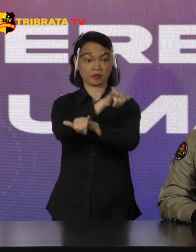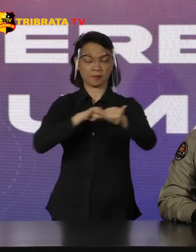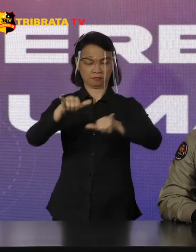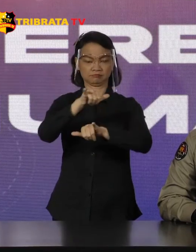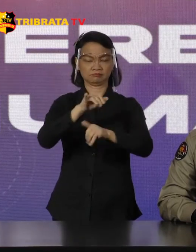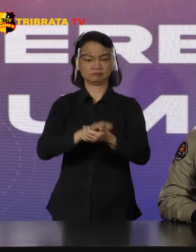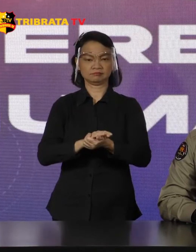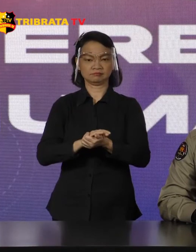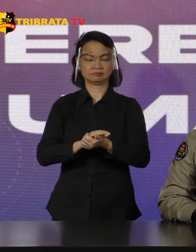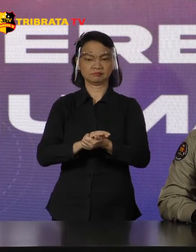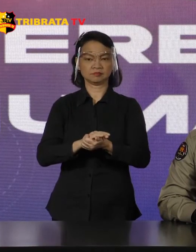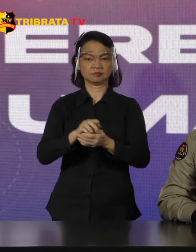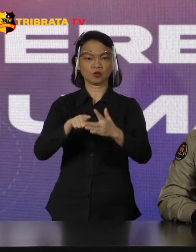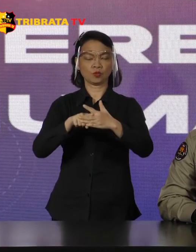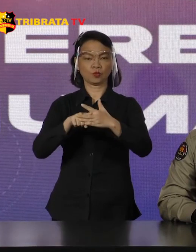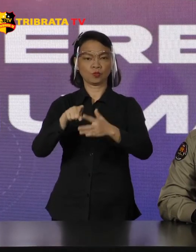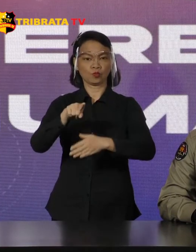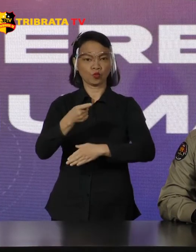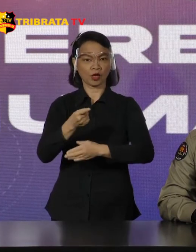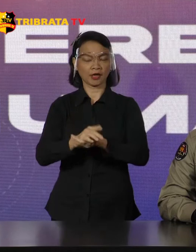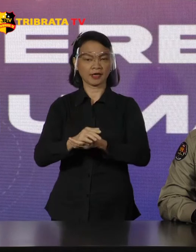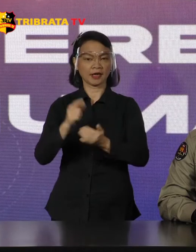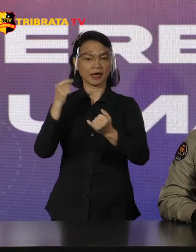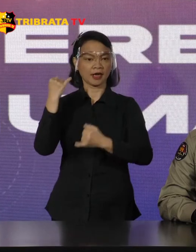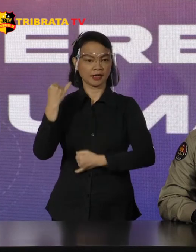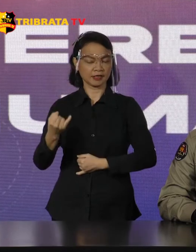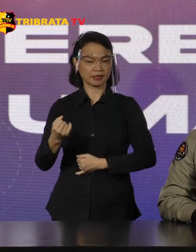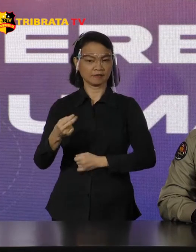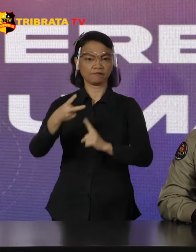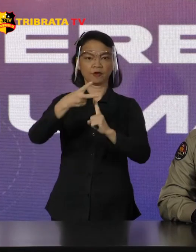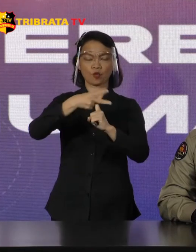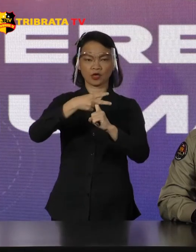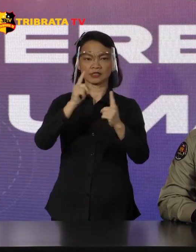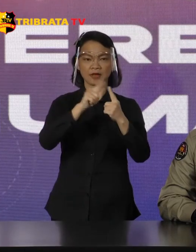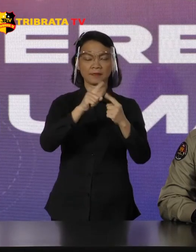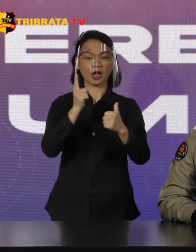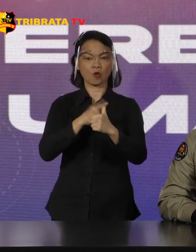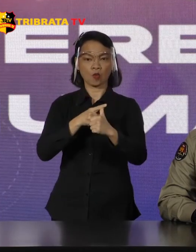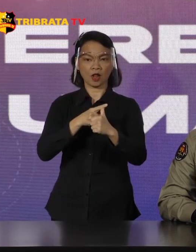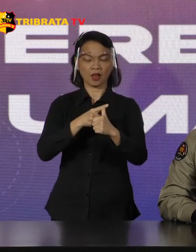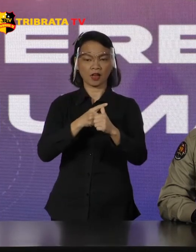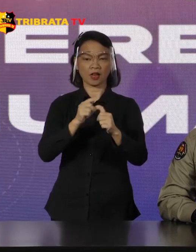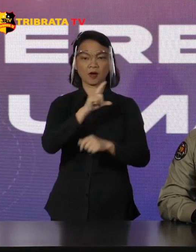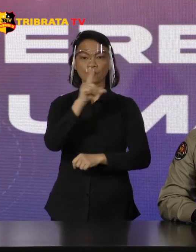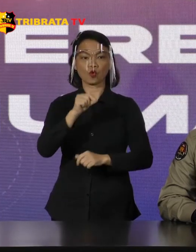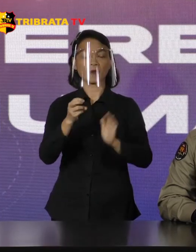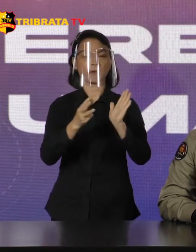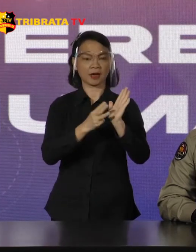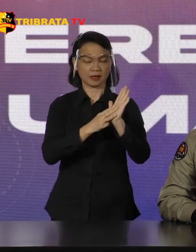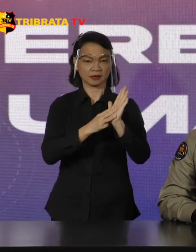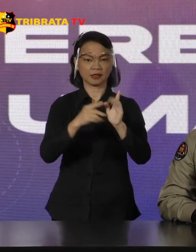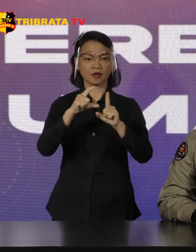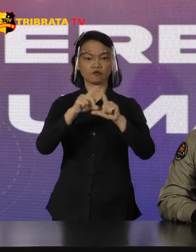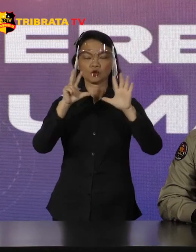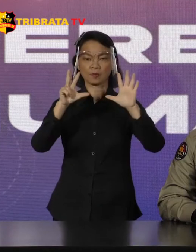Sejak akhir bulan Februari sampai awal bulan Maret Densus telah